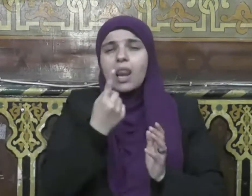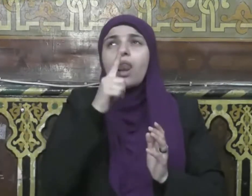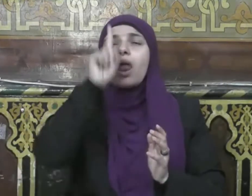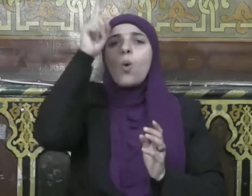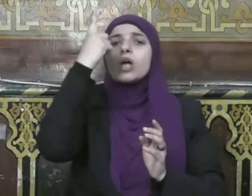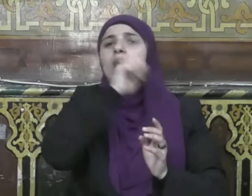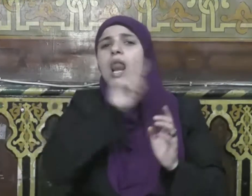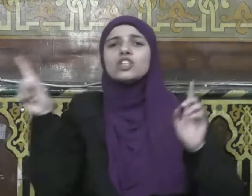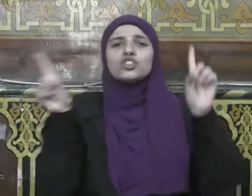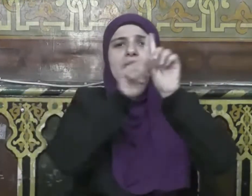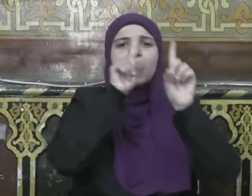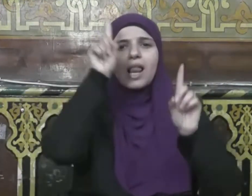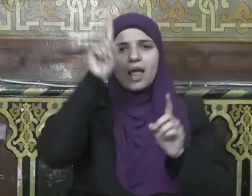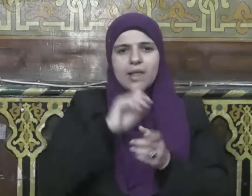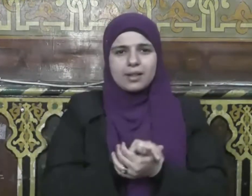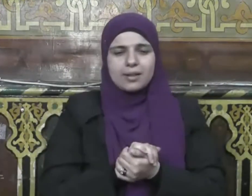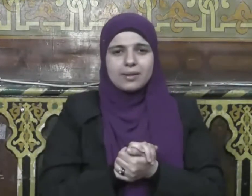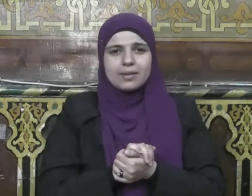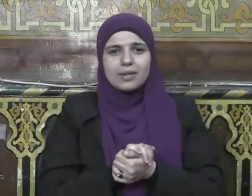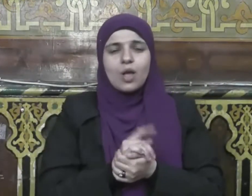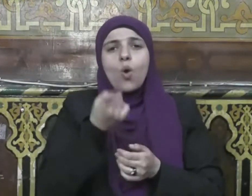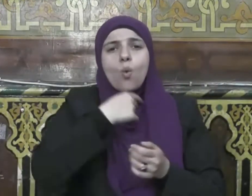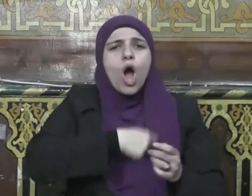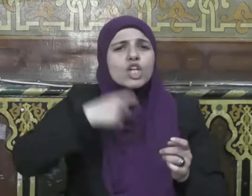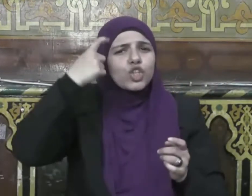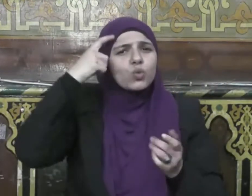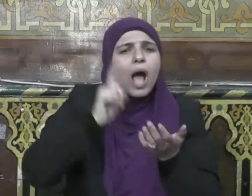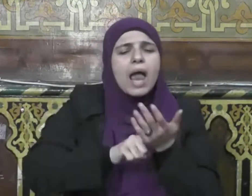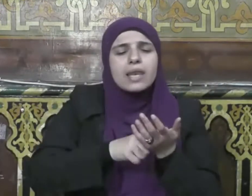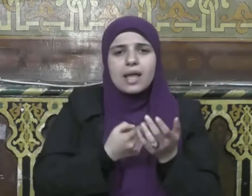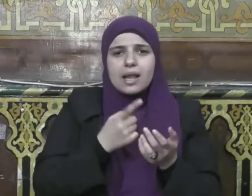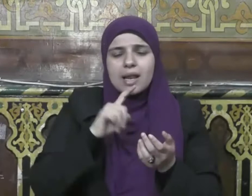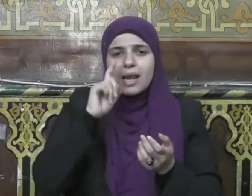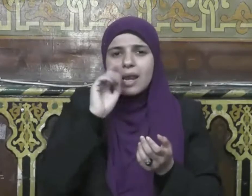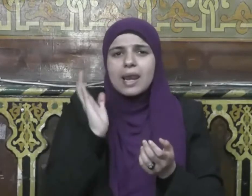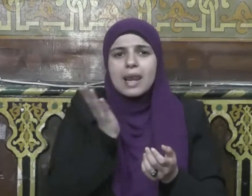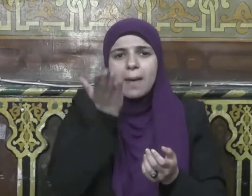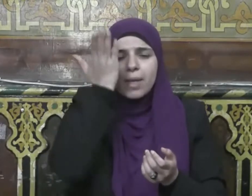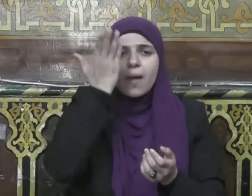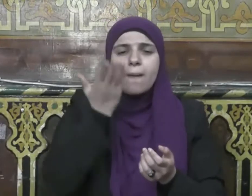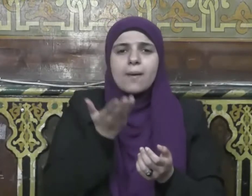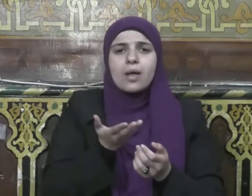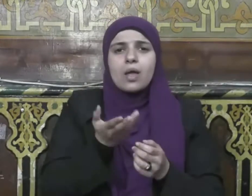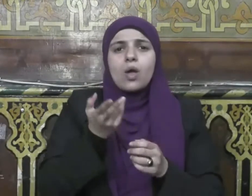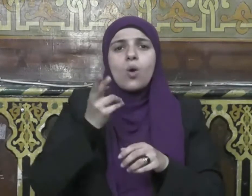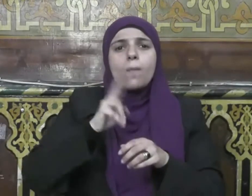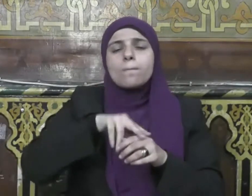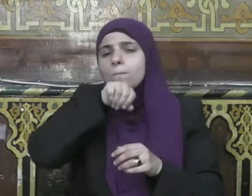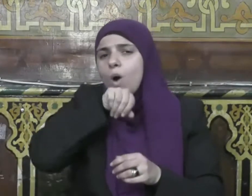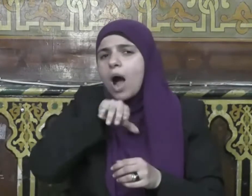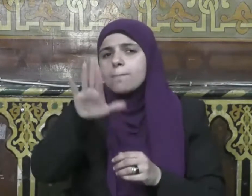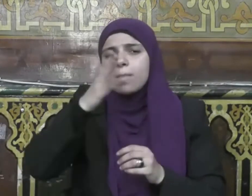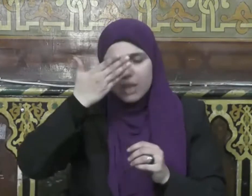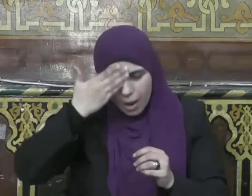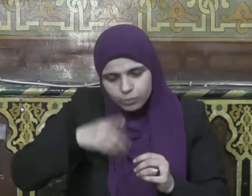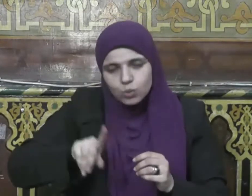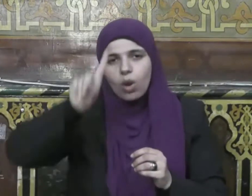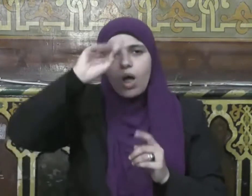ونبينا محمدا عبده ورسوله اللهم صل وسلم وبارك عليه وعلى